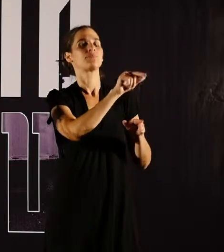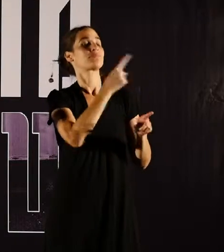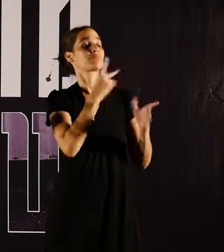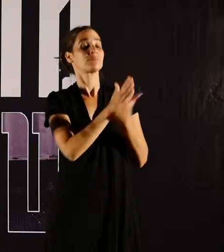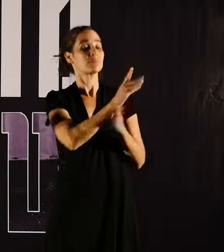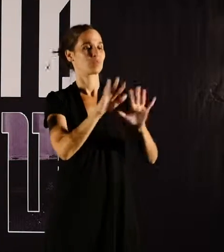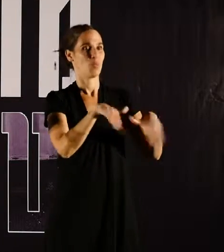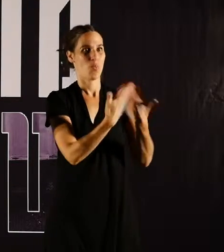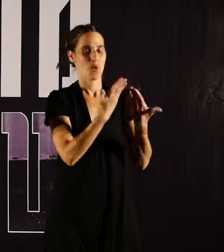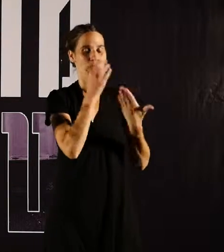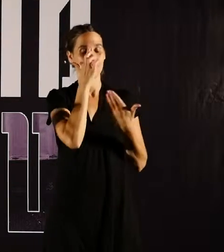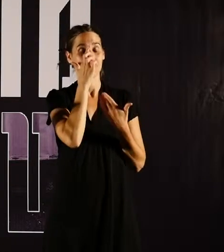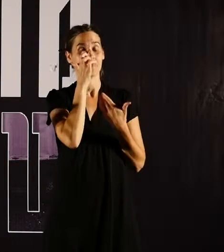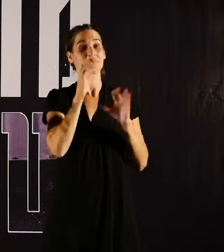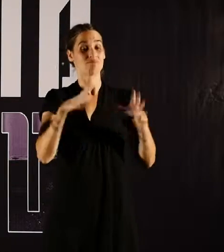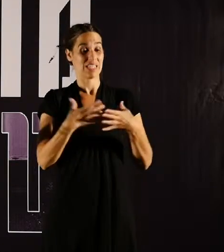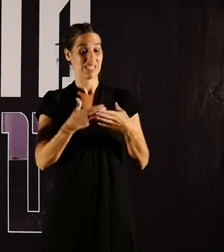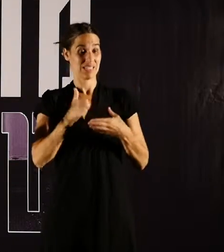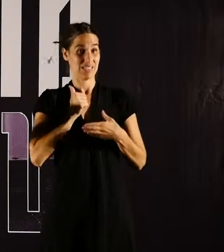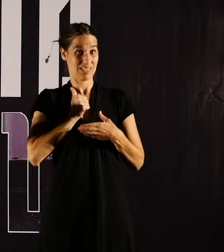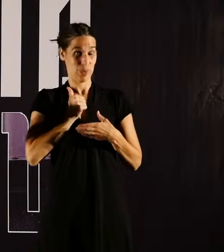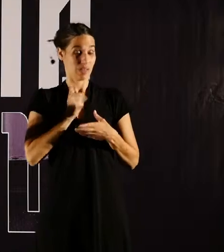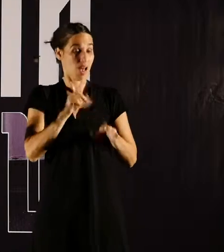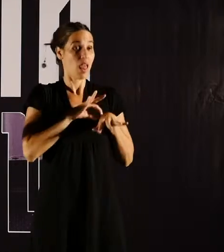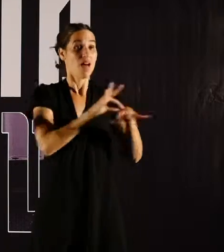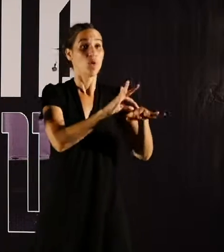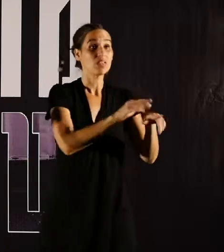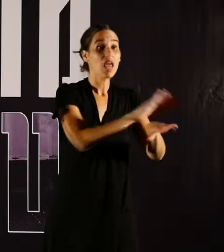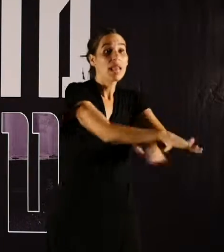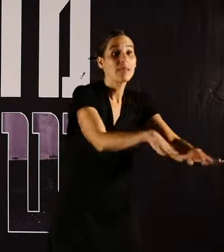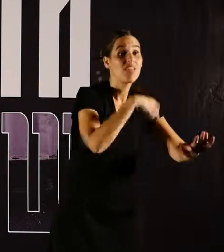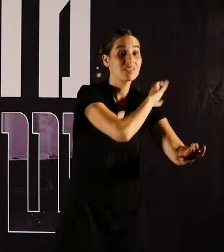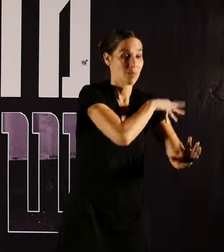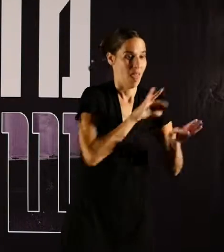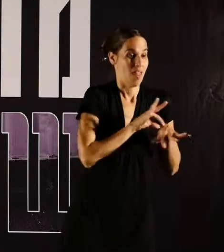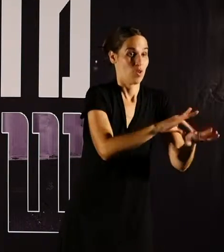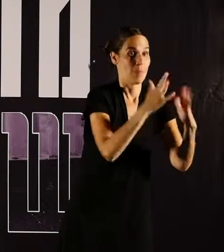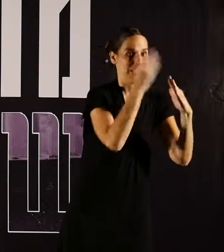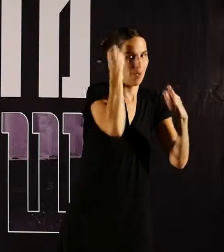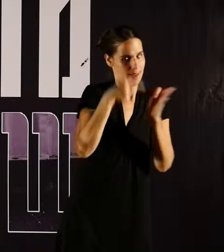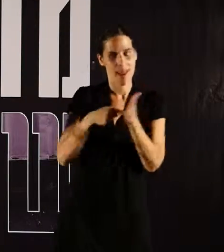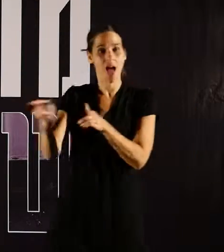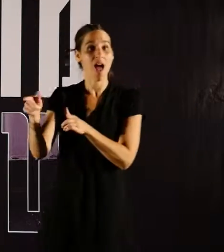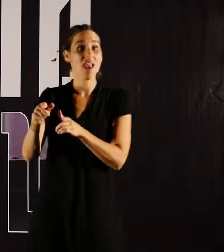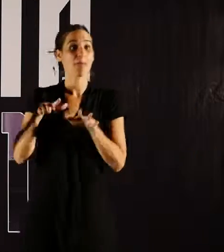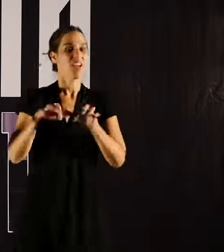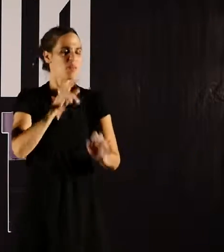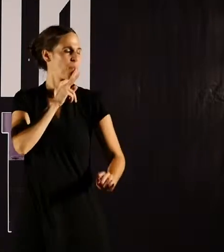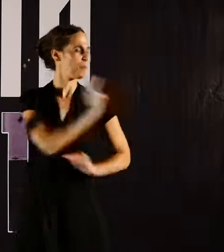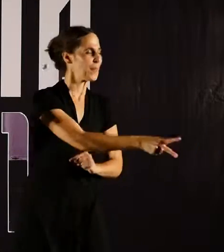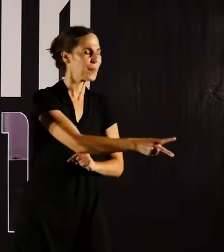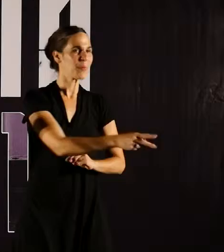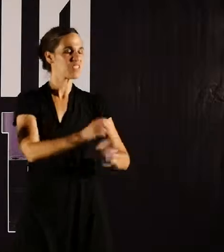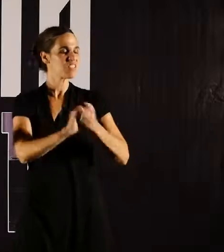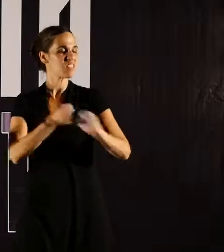צריך ללוות את הילדים הפלסטינים לבית הספר שלהם כי המתנחלים היו יורקים עליהם, זורקים